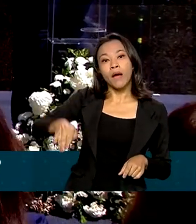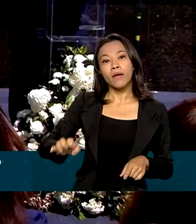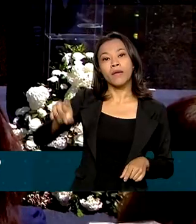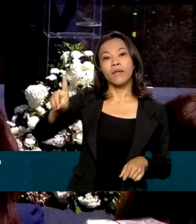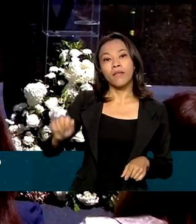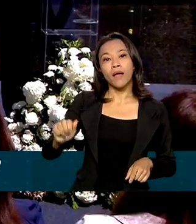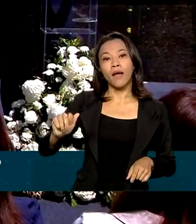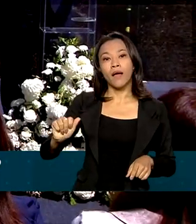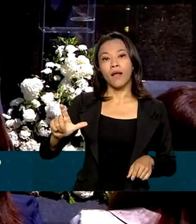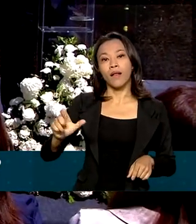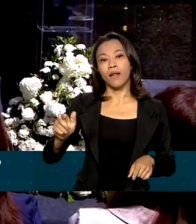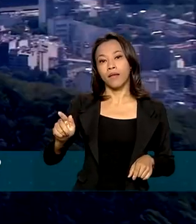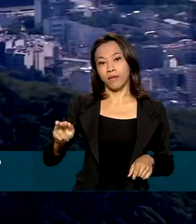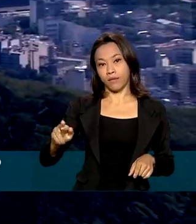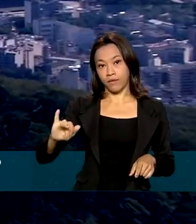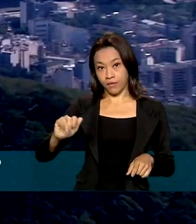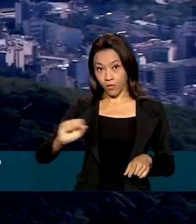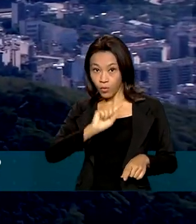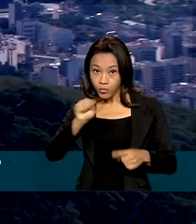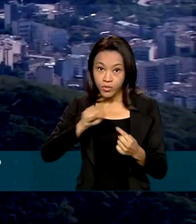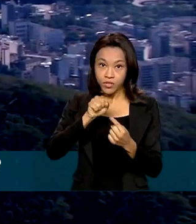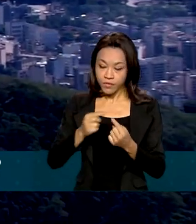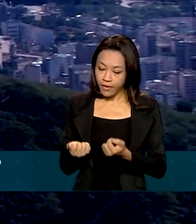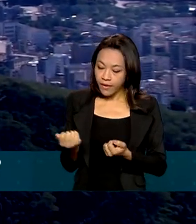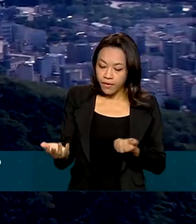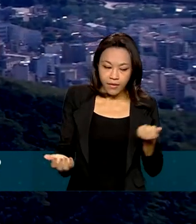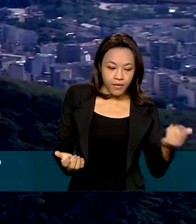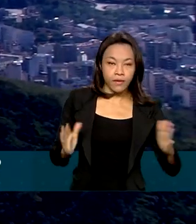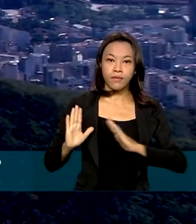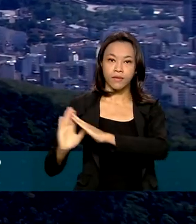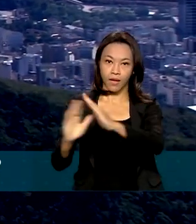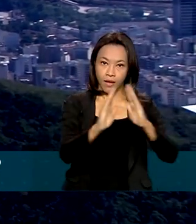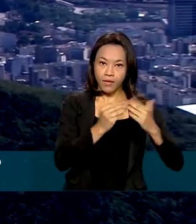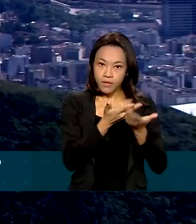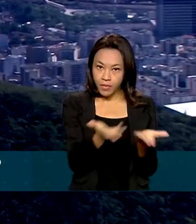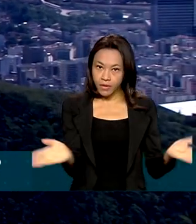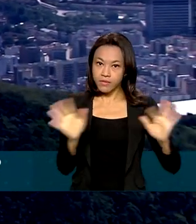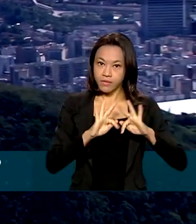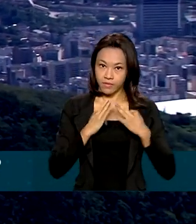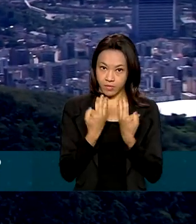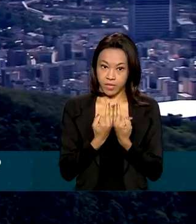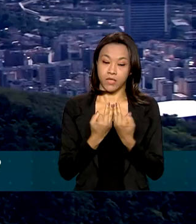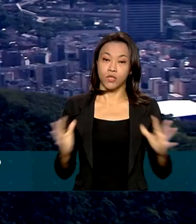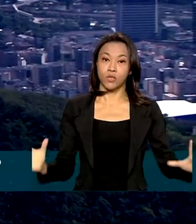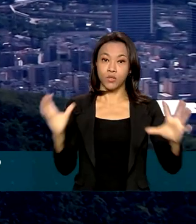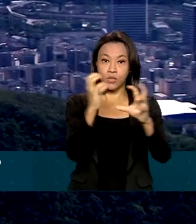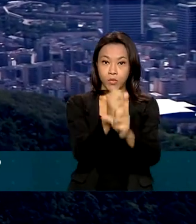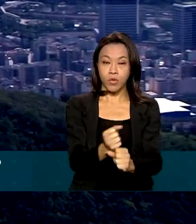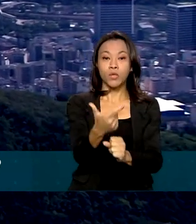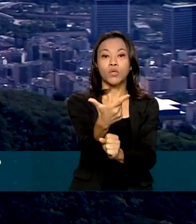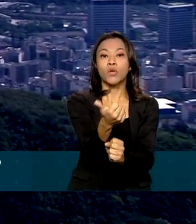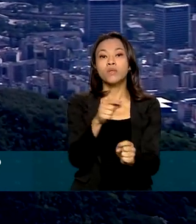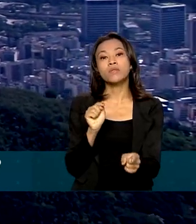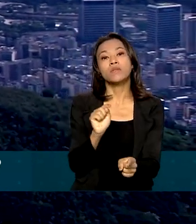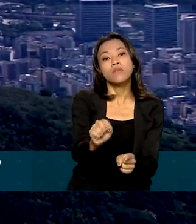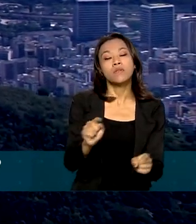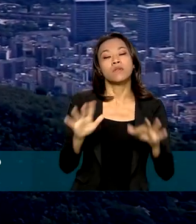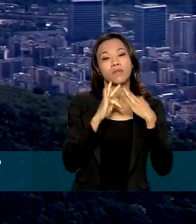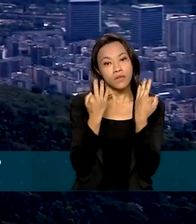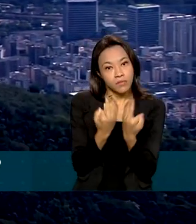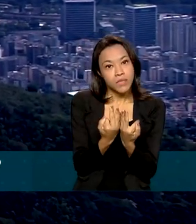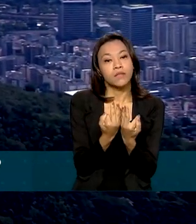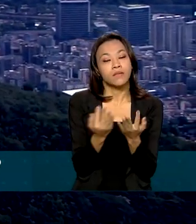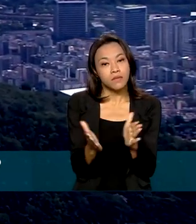federal é proporcionar o direito à moradia às famílias. Ao todo, mais de 12 mil famílias de baixa